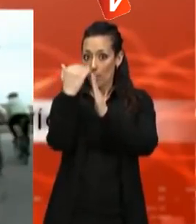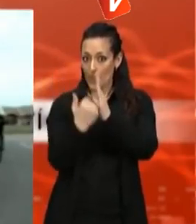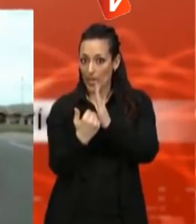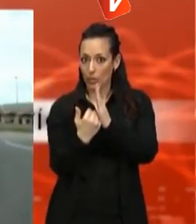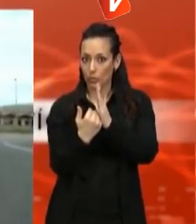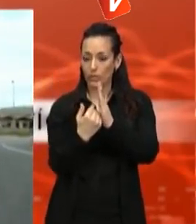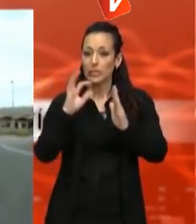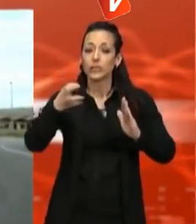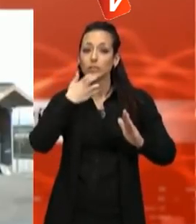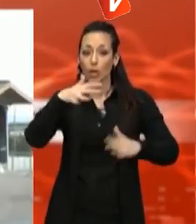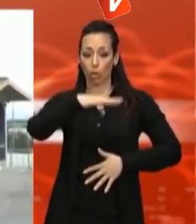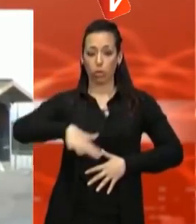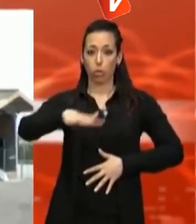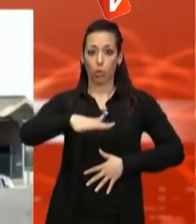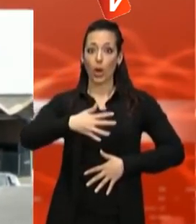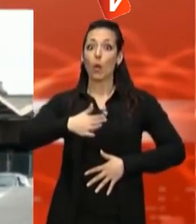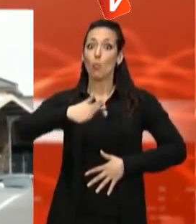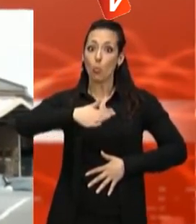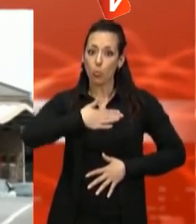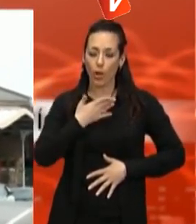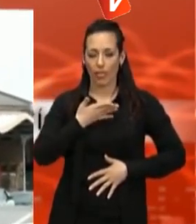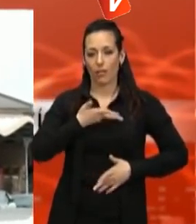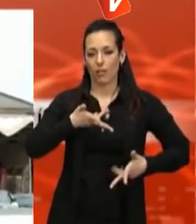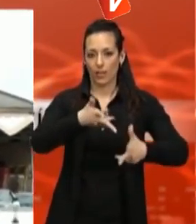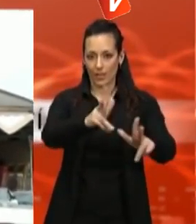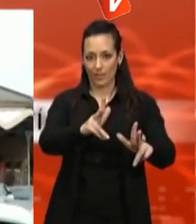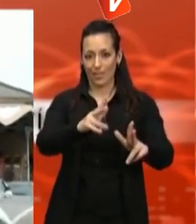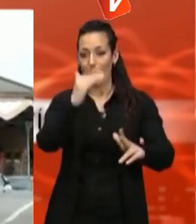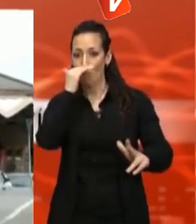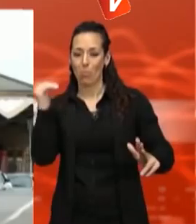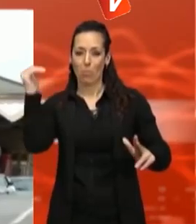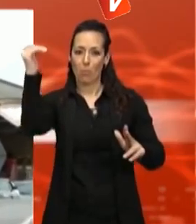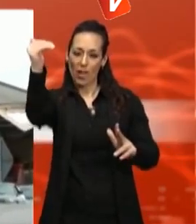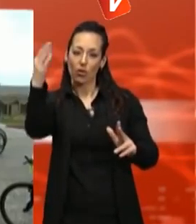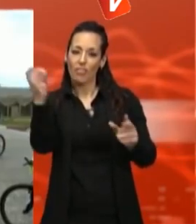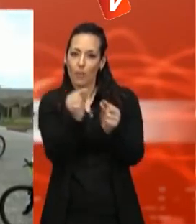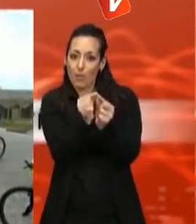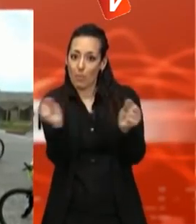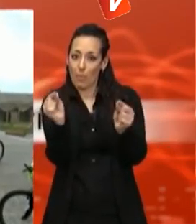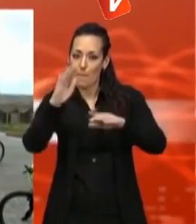sempre que l'amplada sigui superior a 3 metres i que la distància mínima façana sigui el mínim d'un metre.